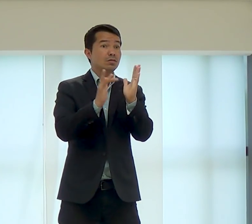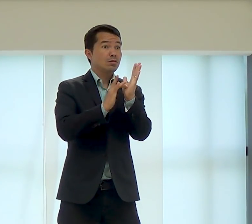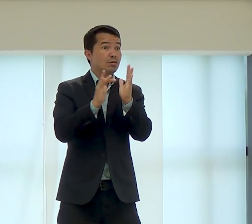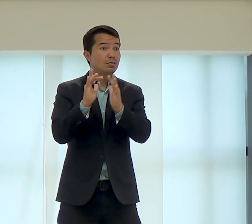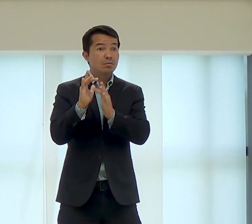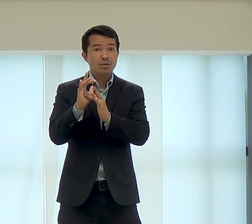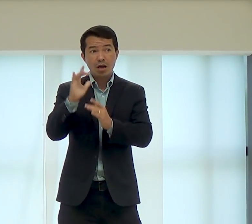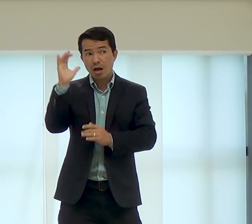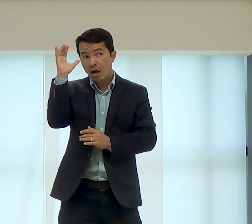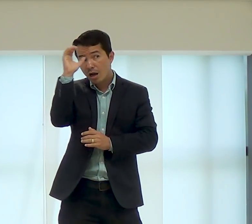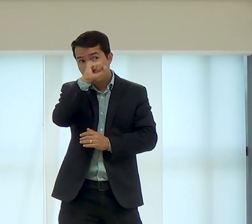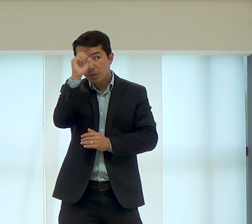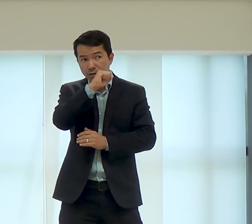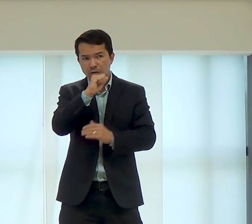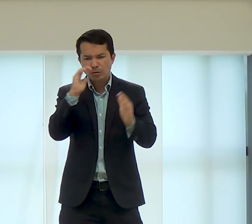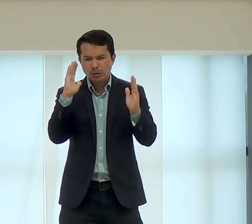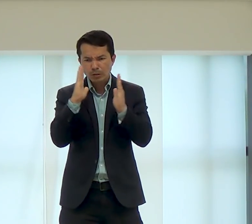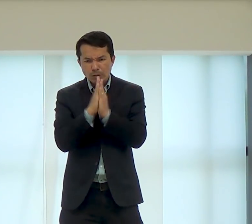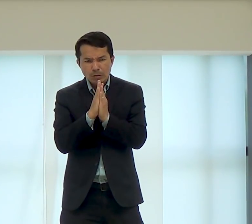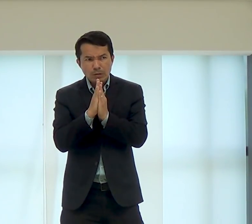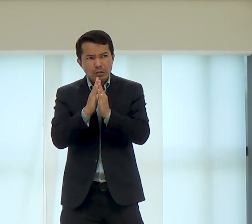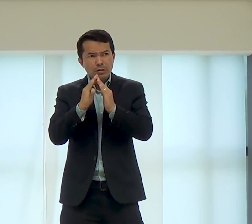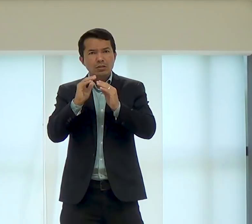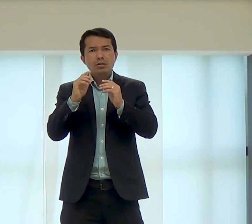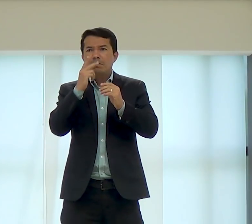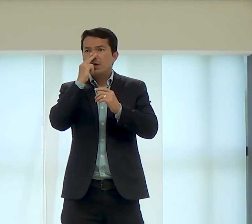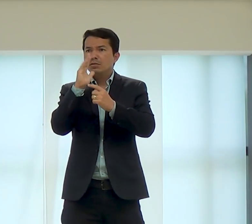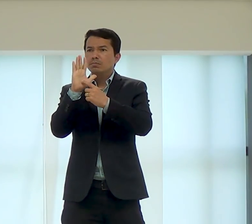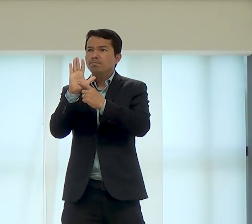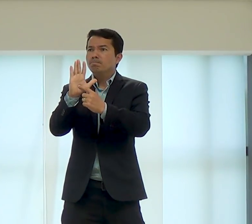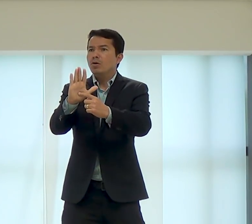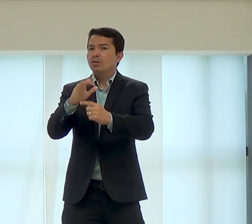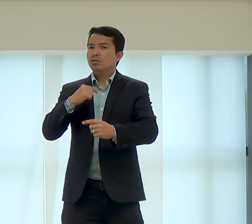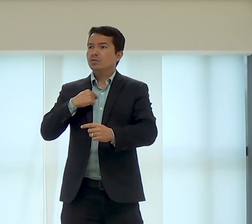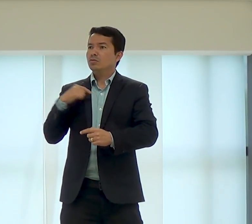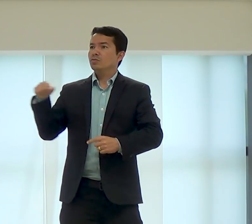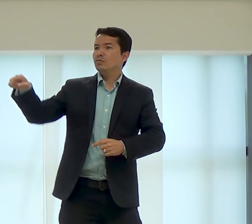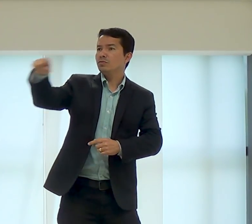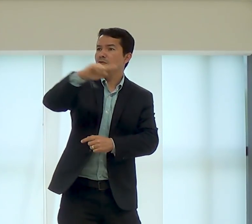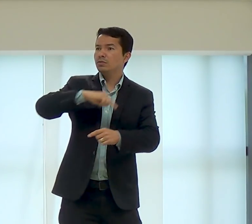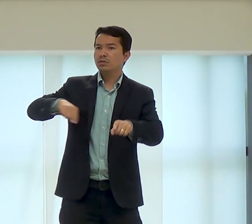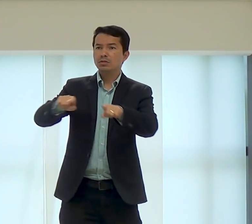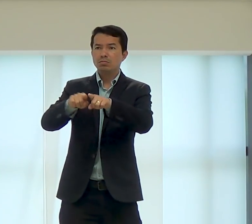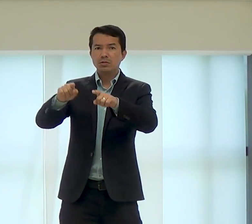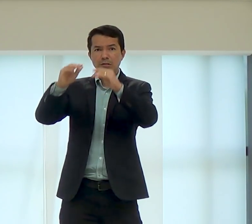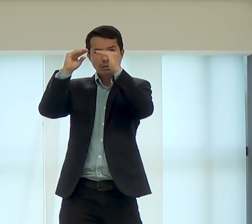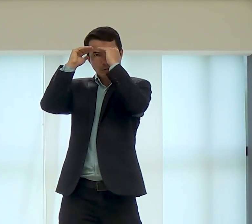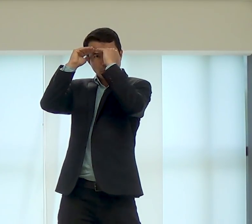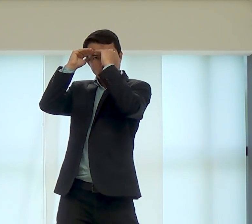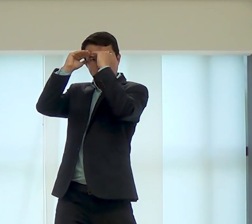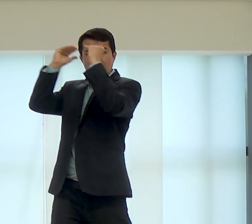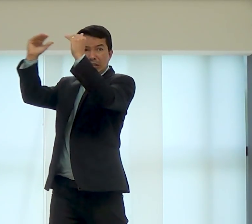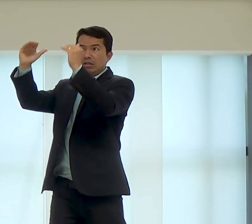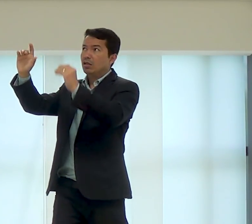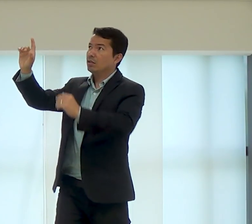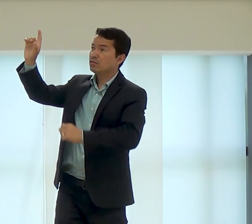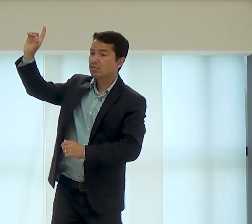estava em oração, Jesus então ele nos mostra a importância da